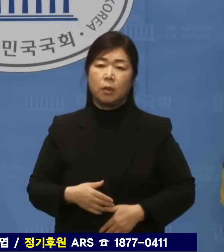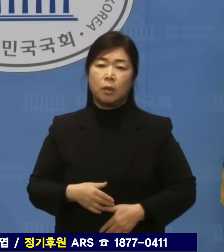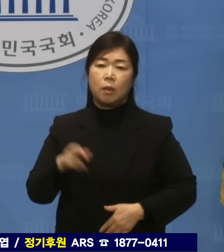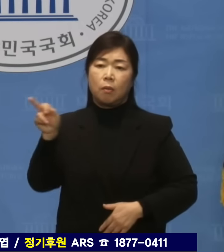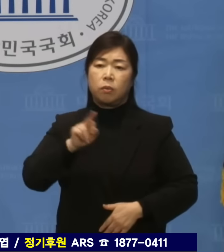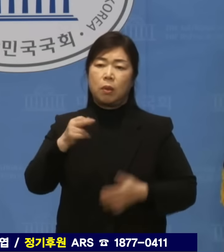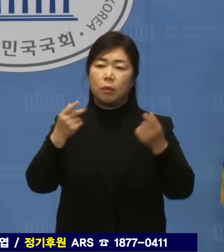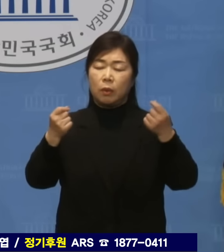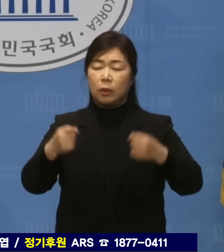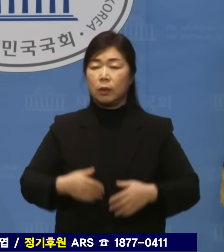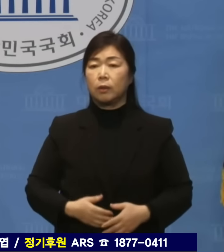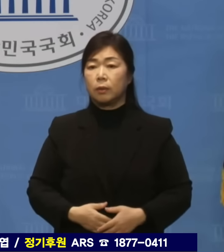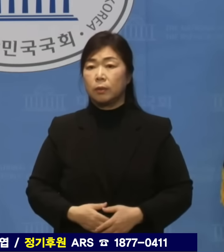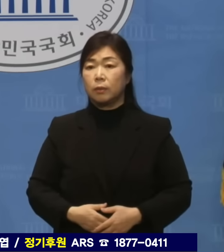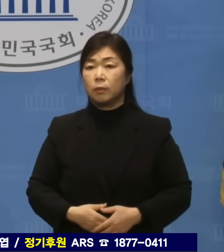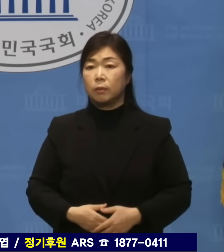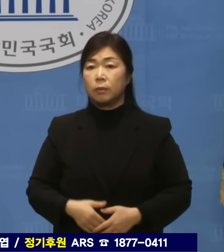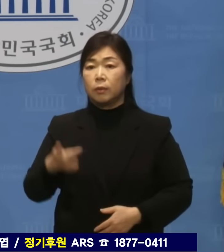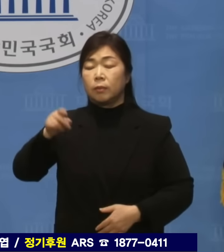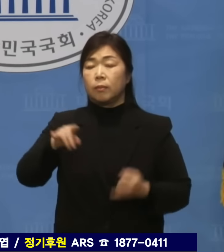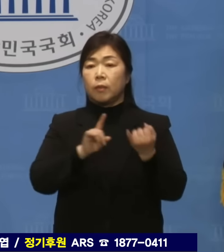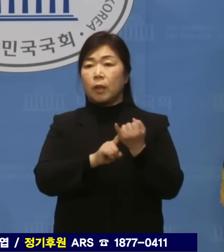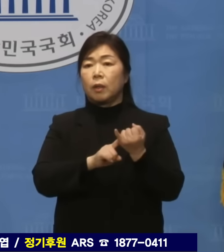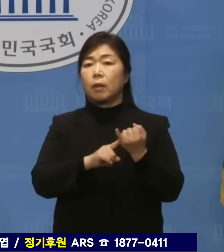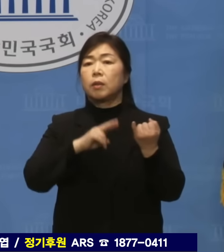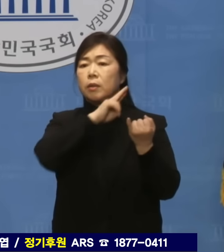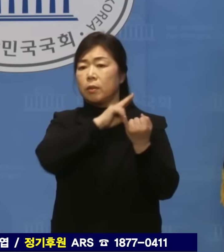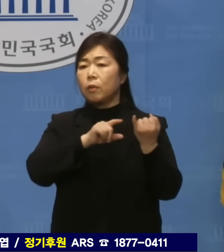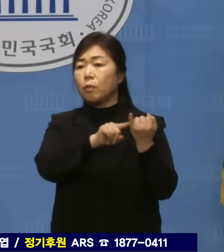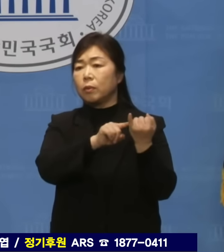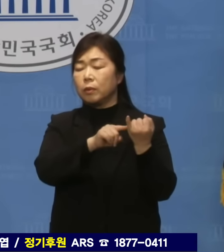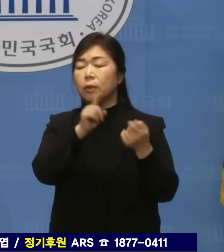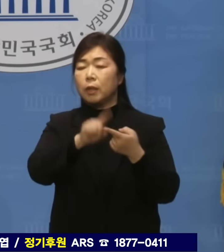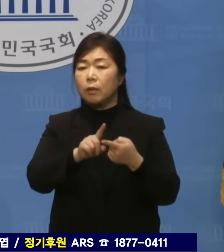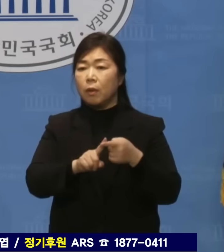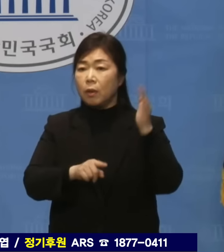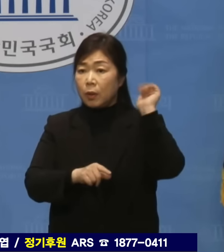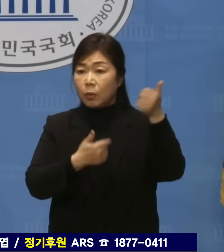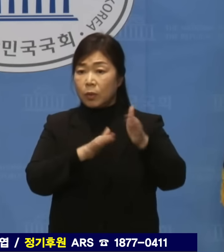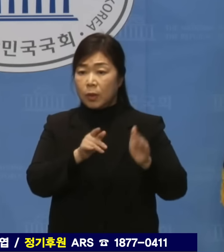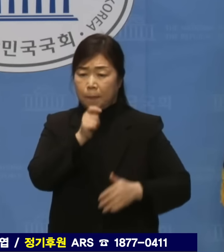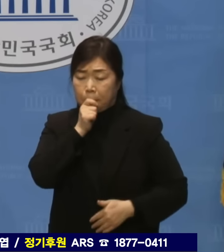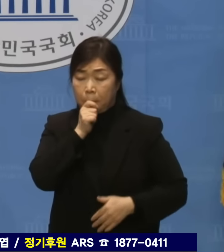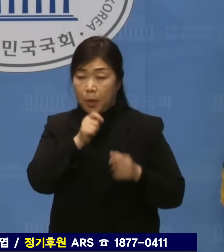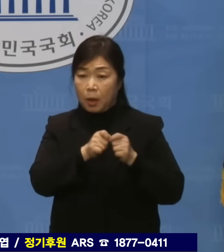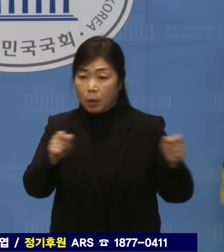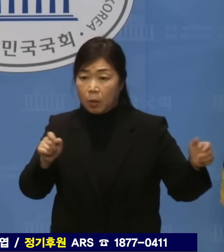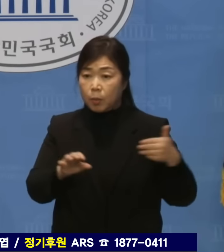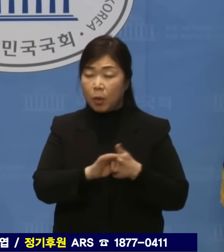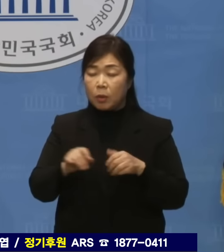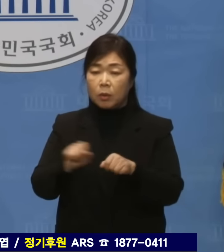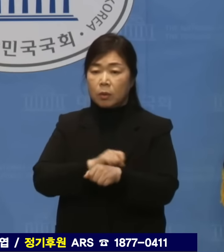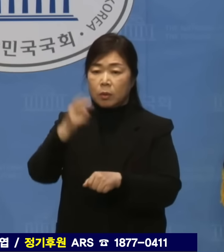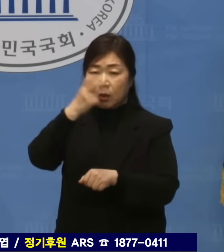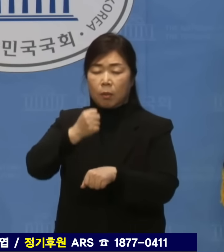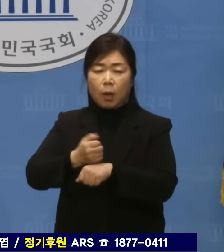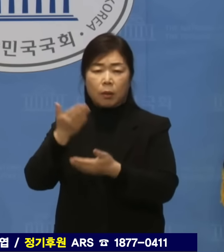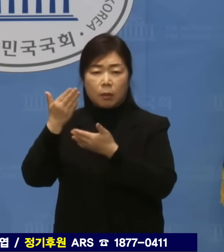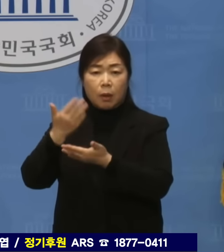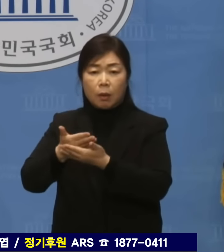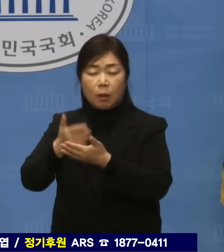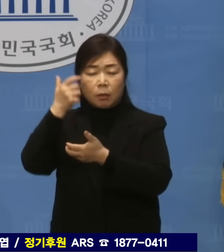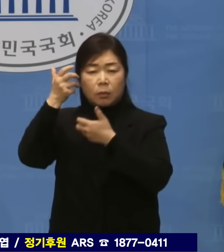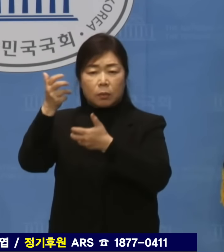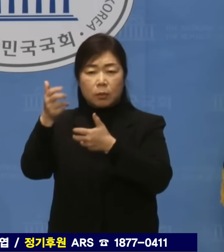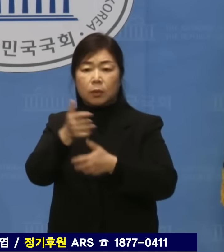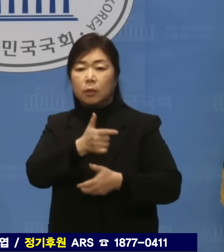김건희 여사를 둘러싼 의혹에 대해 대통령실과 검찰의 침묵이 길어질수록 특검을 외치는 국민의 목소리는 더욱